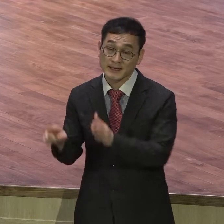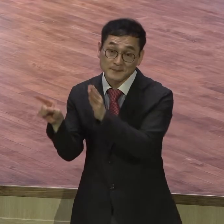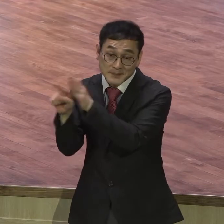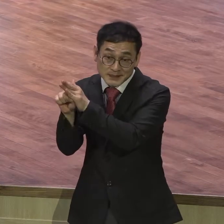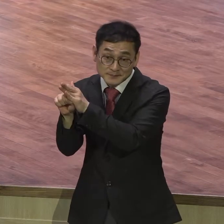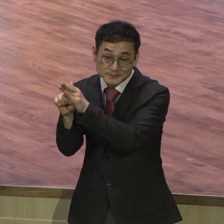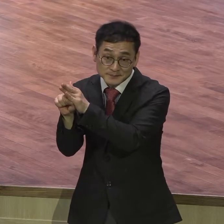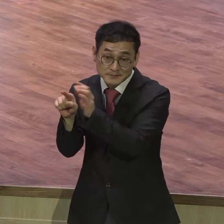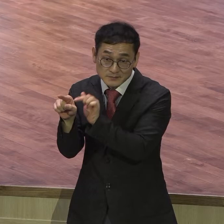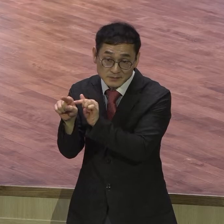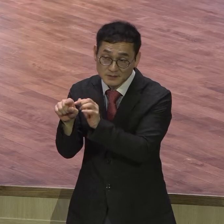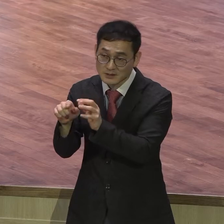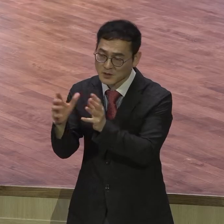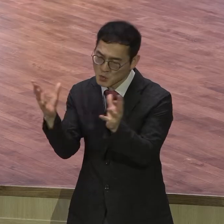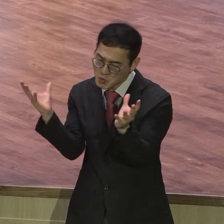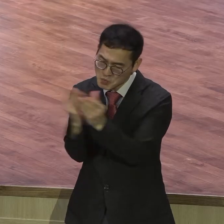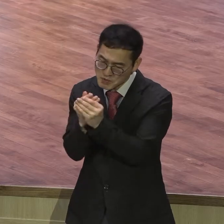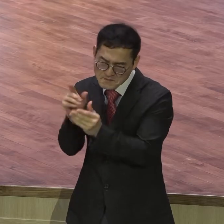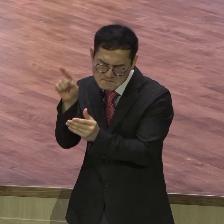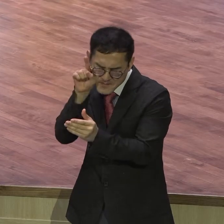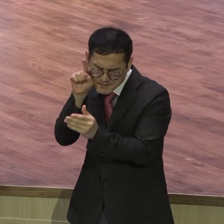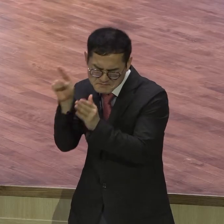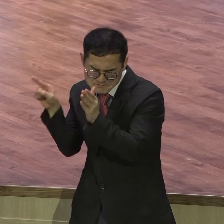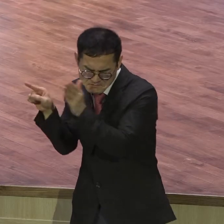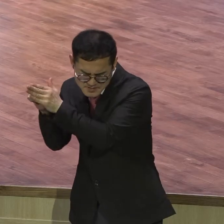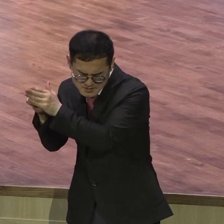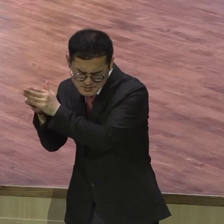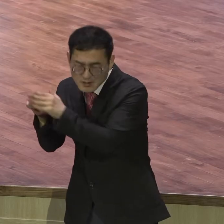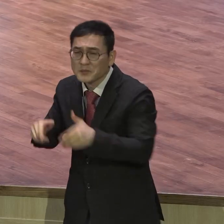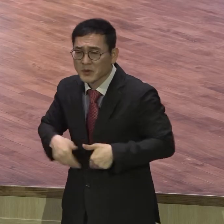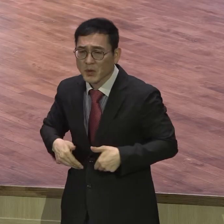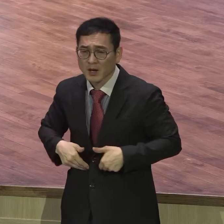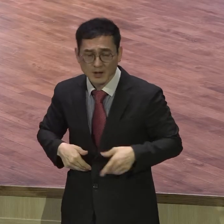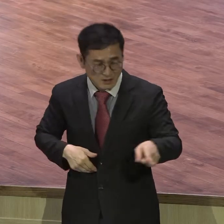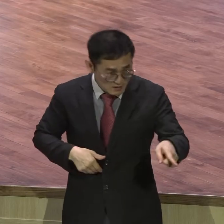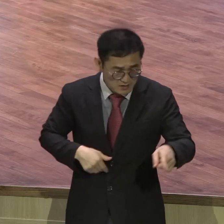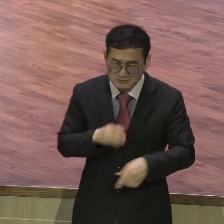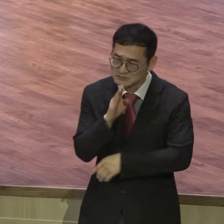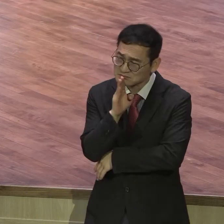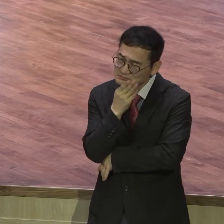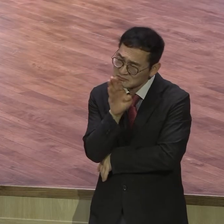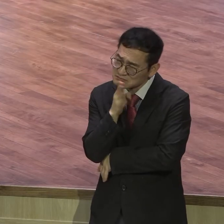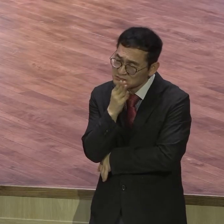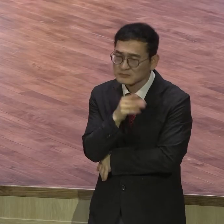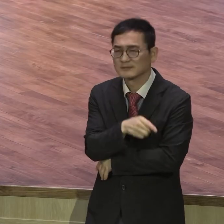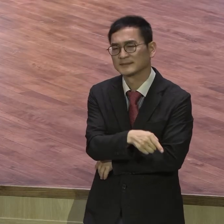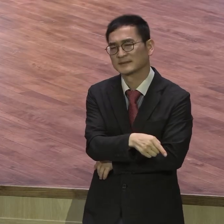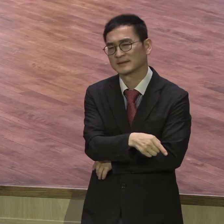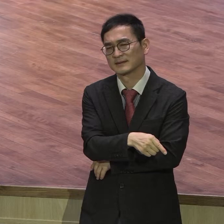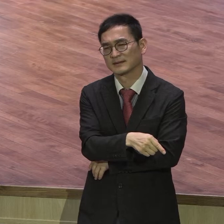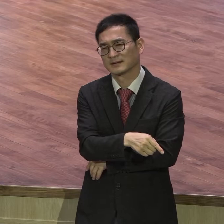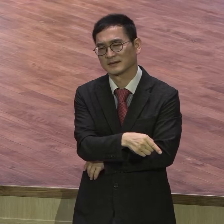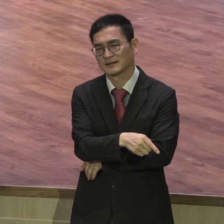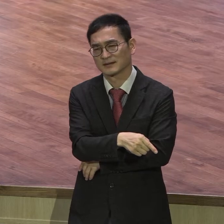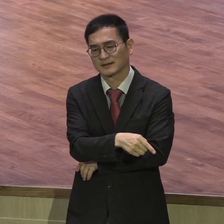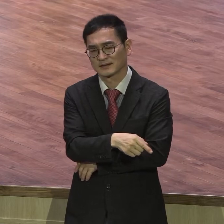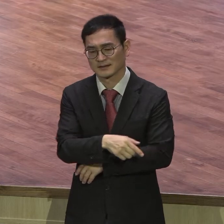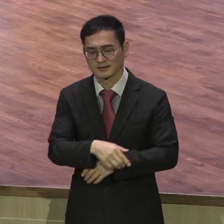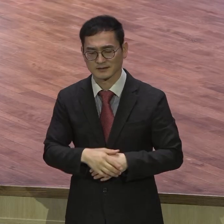완전한 믿음이 없었어요. 이스라엘 백신들이 이 세대들도 이 세대는 다 죽은데 이 세대들도